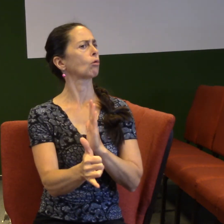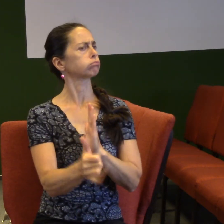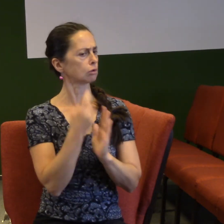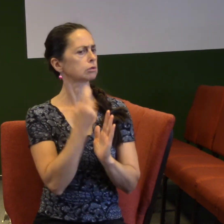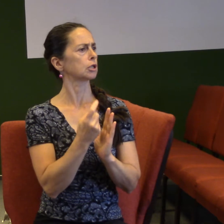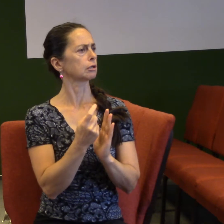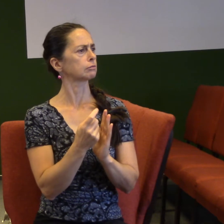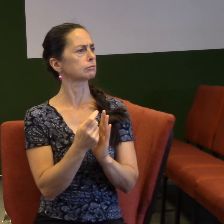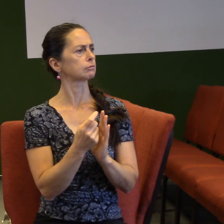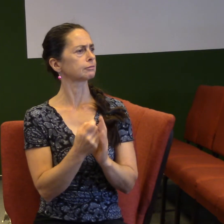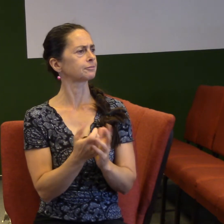jasné. Mnohdy.